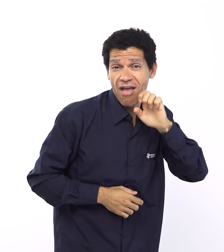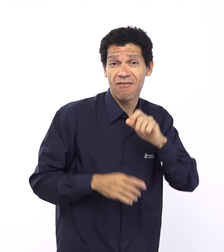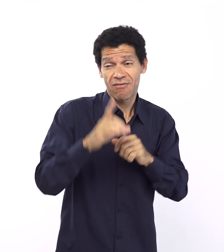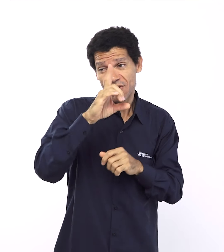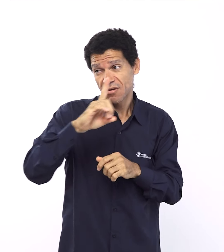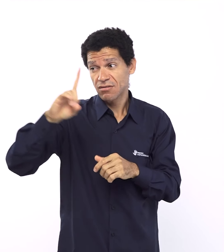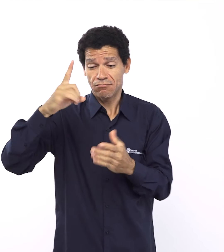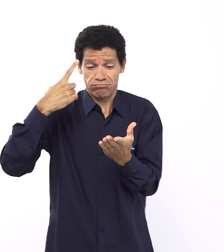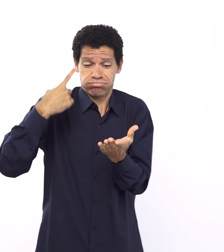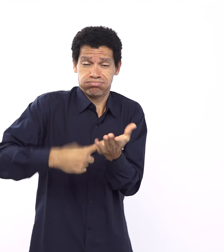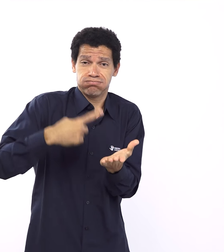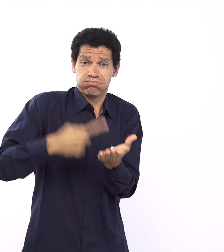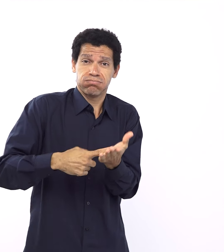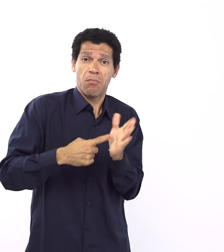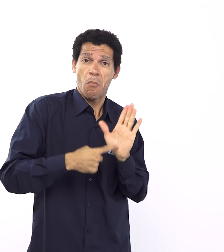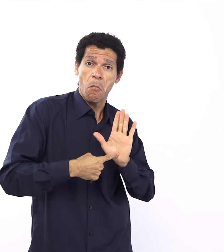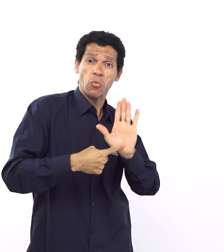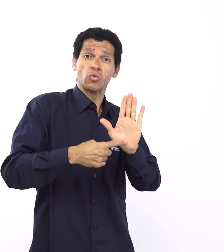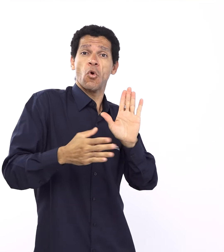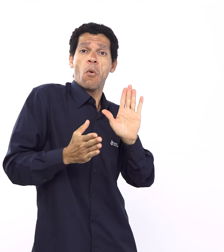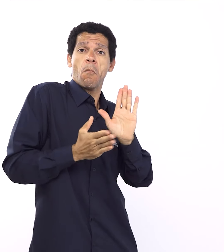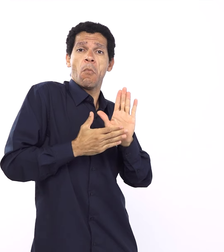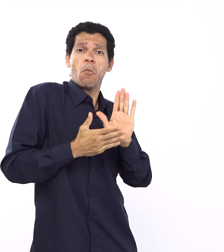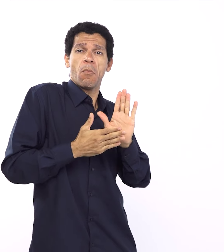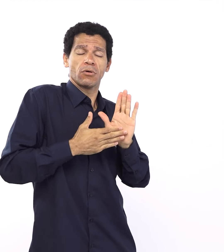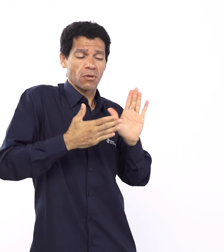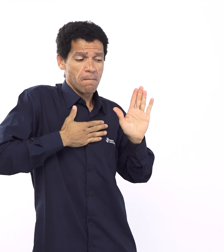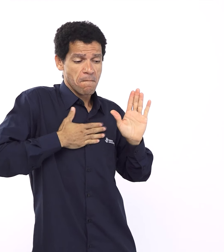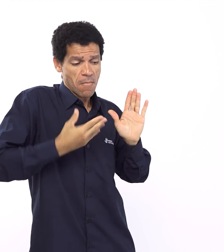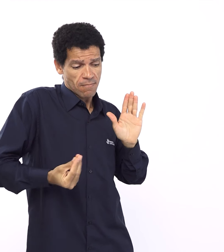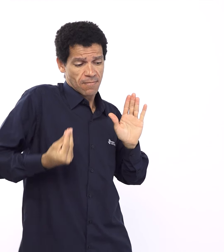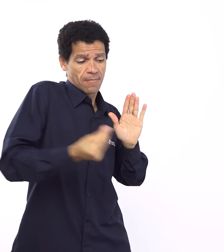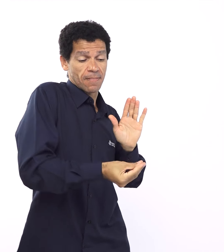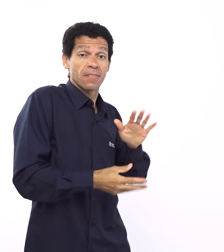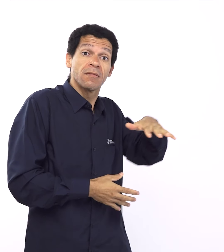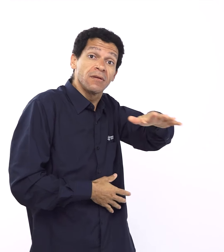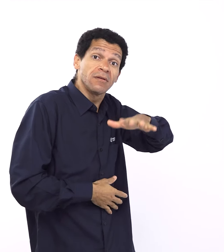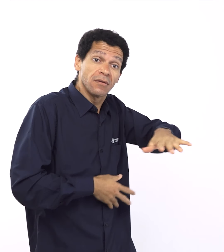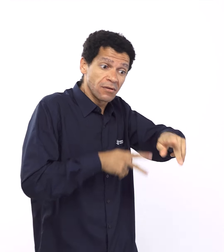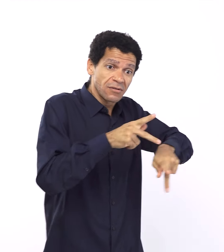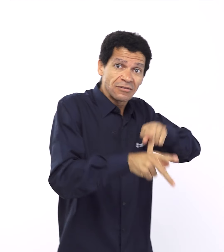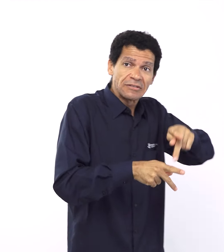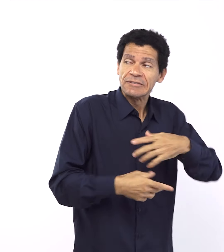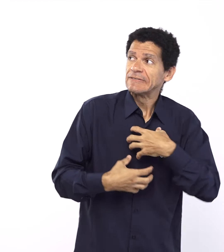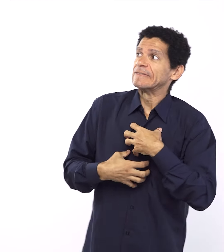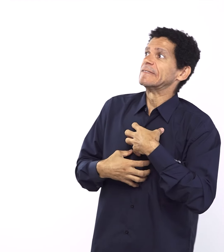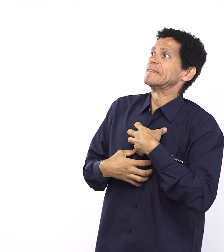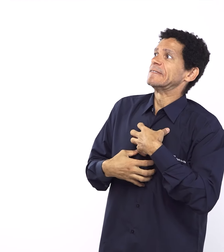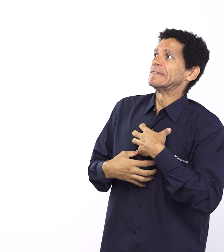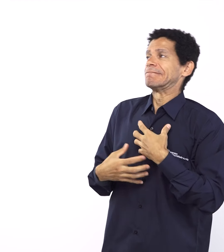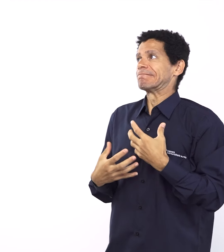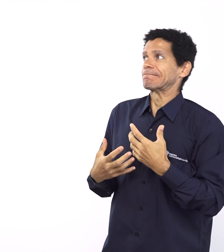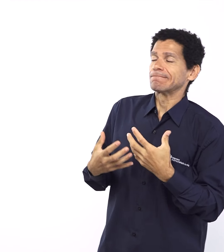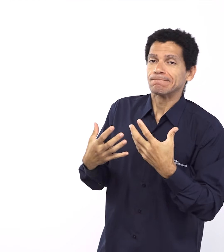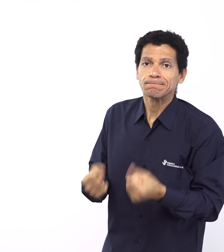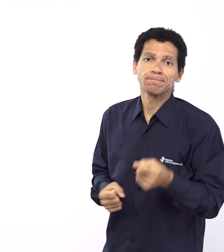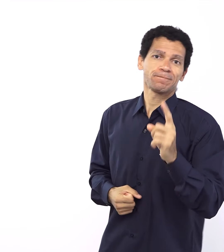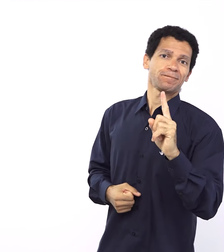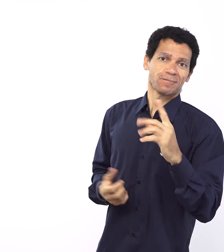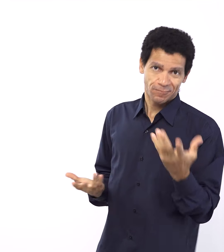queria colocar como falafinal minha aqui é que as alianças são, talvez, as alianças bíblicas, agora, a